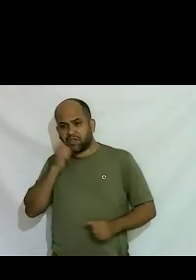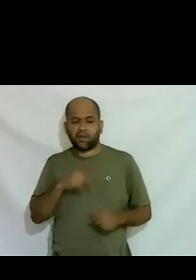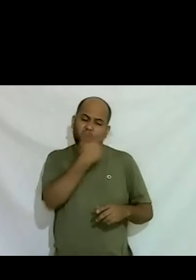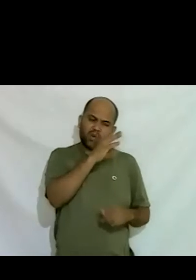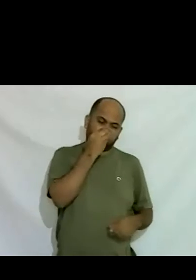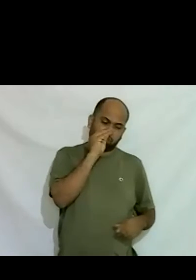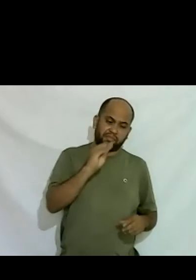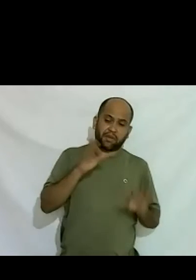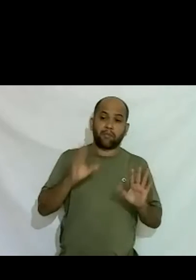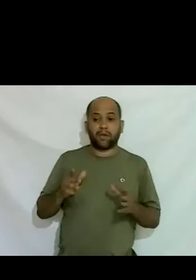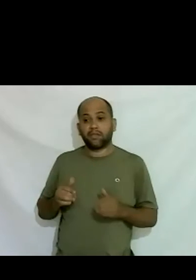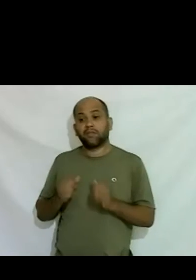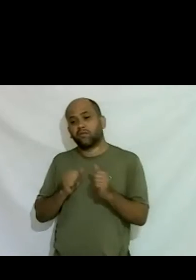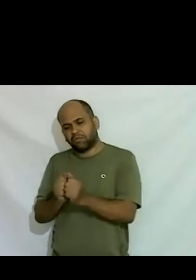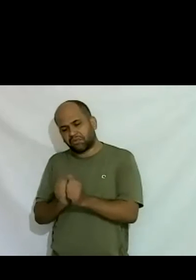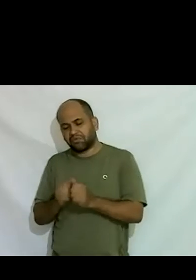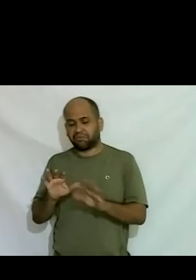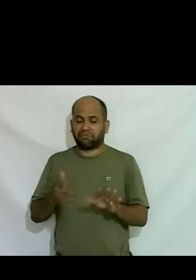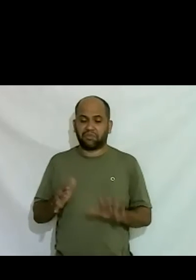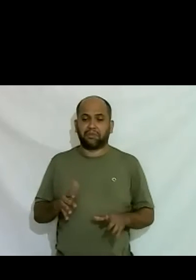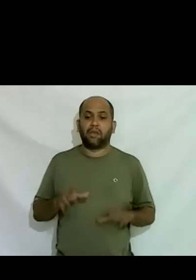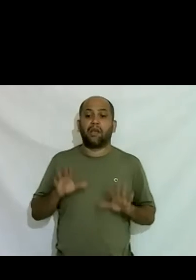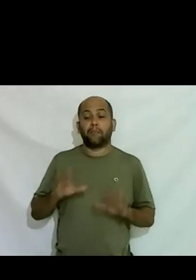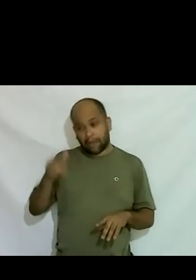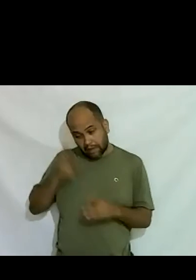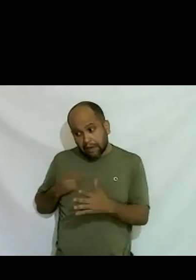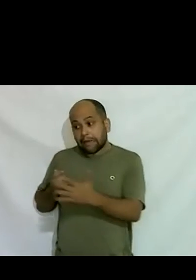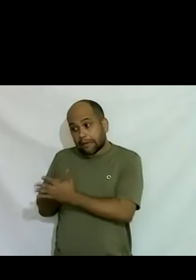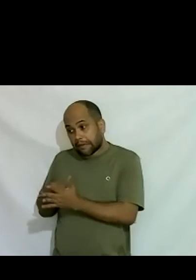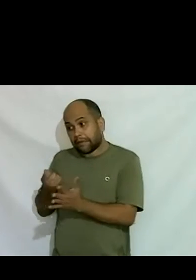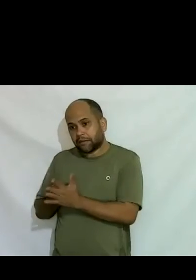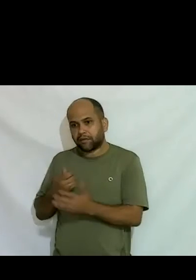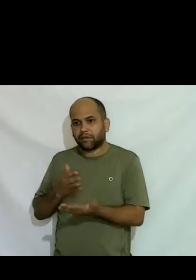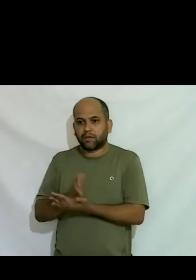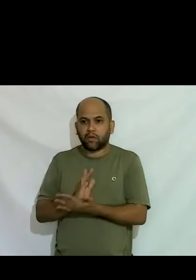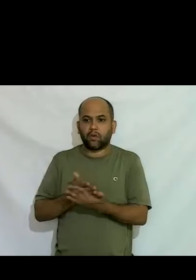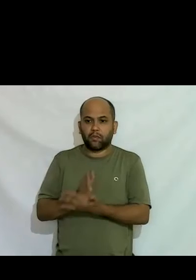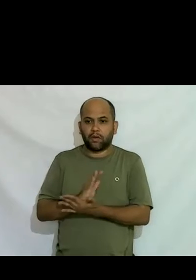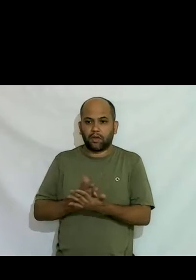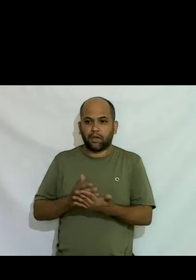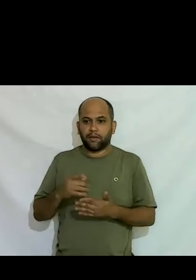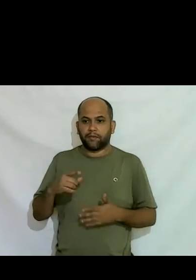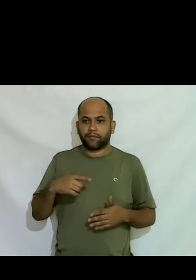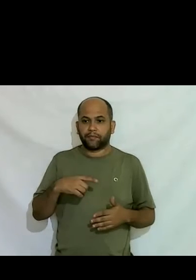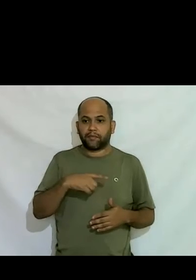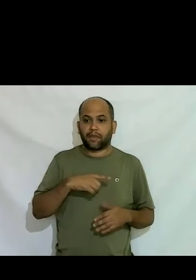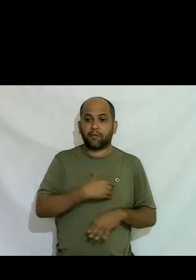não ligaram muito mas foram junto ali mas não estavam muito mas ele ficava incomodado com aquilo e com o tempo a